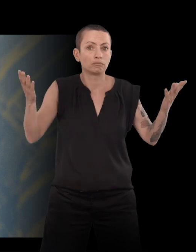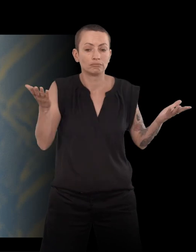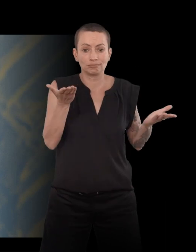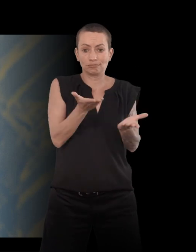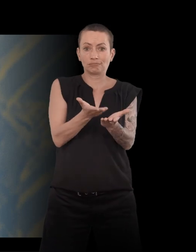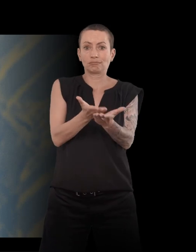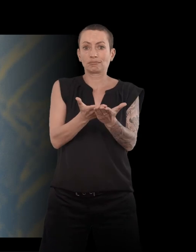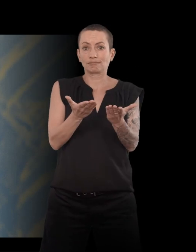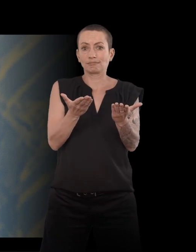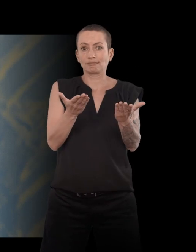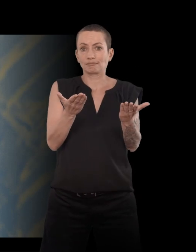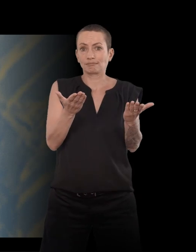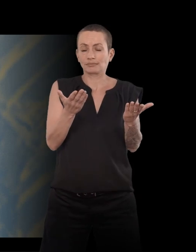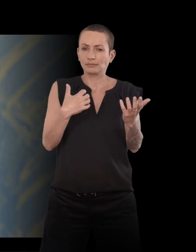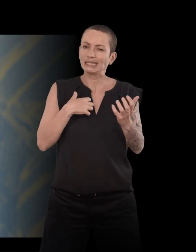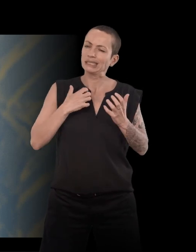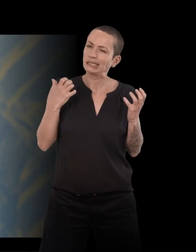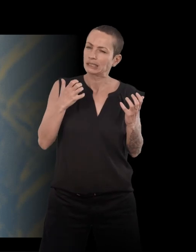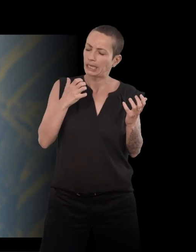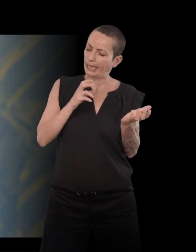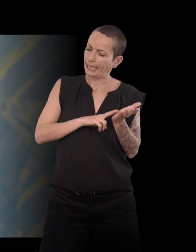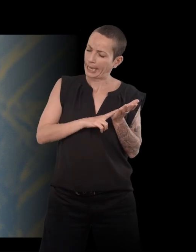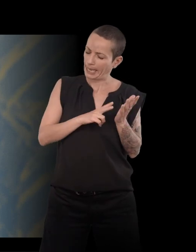mon souci documentaire, il que c'était exactement ça.